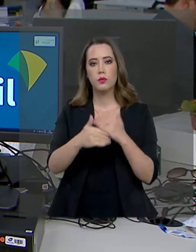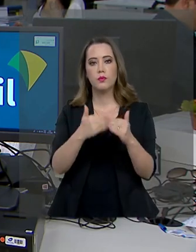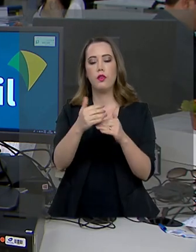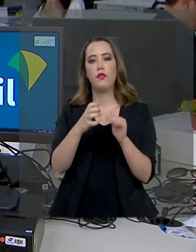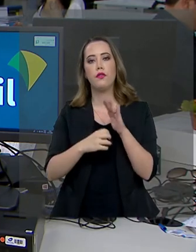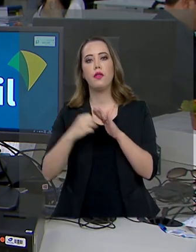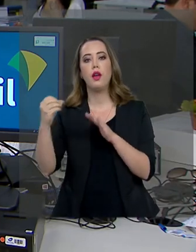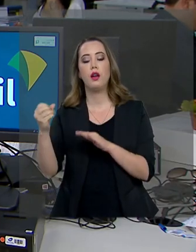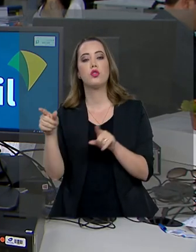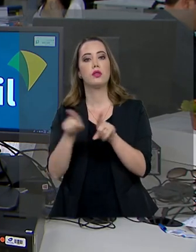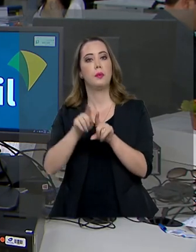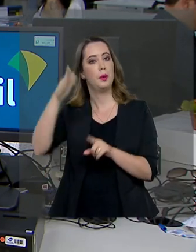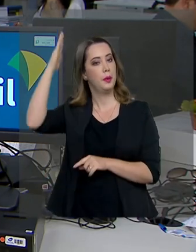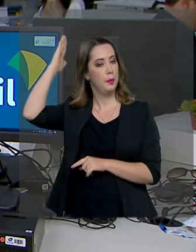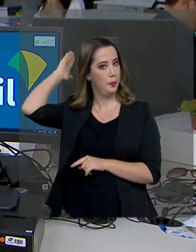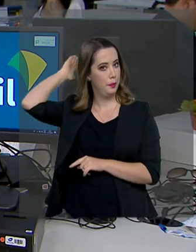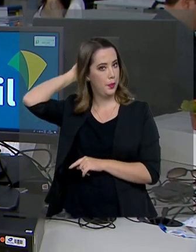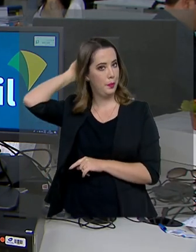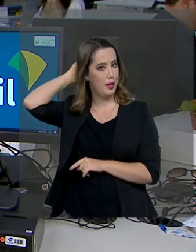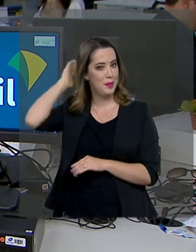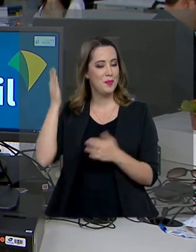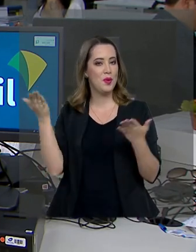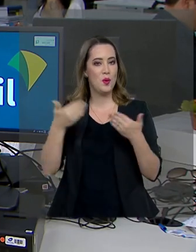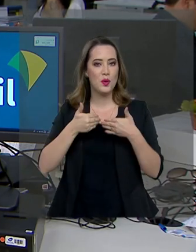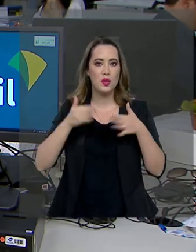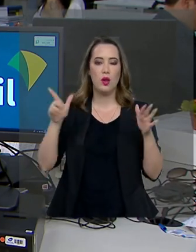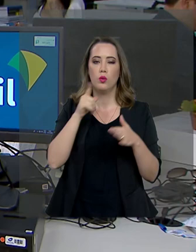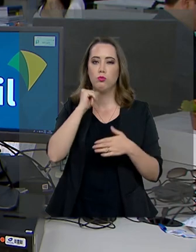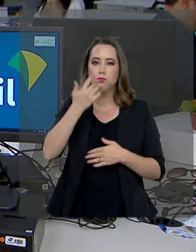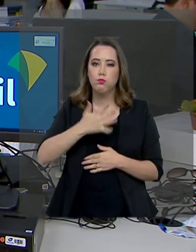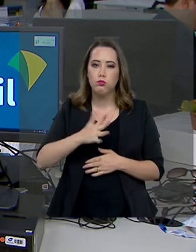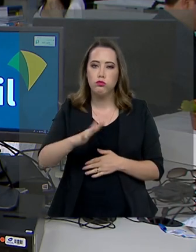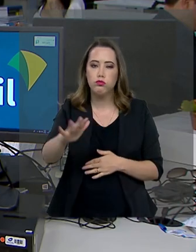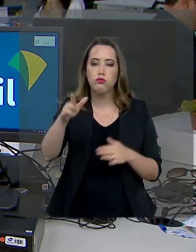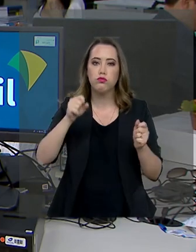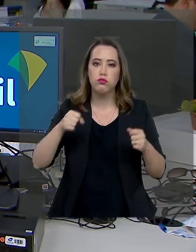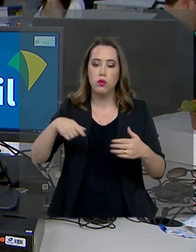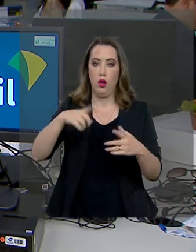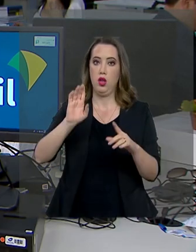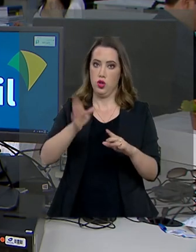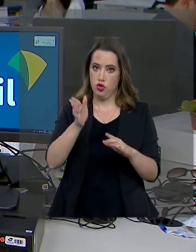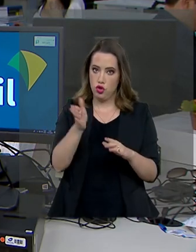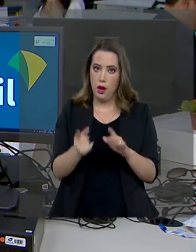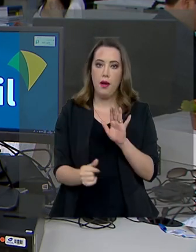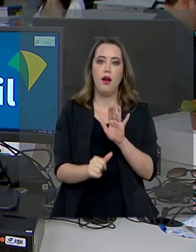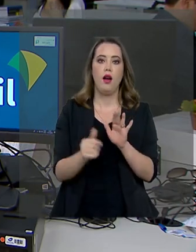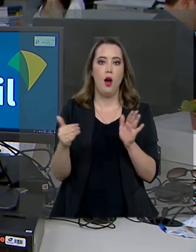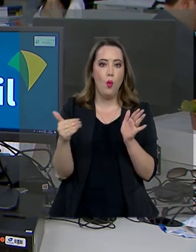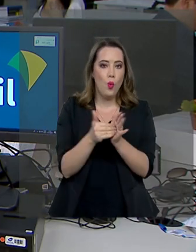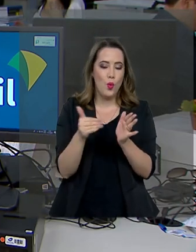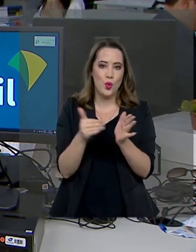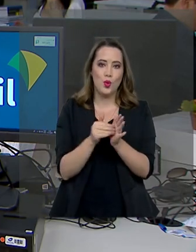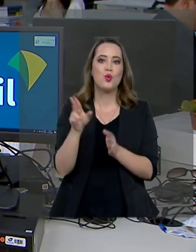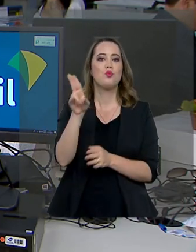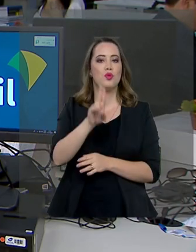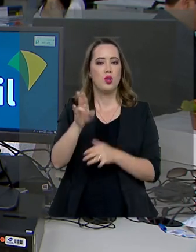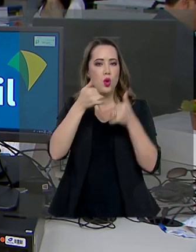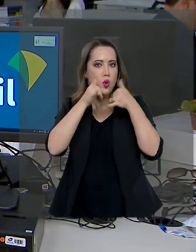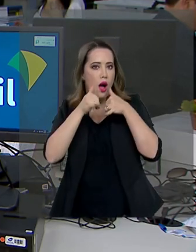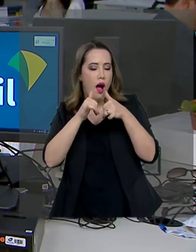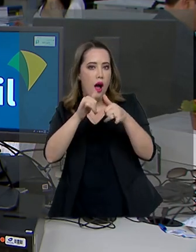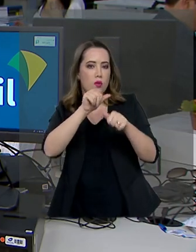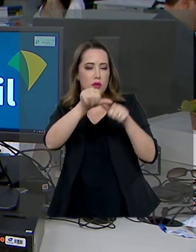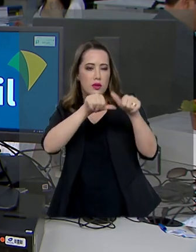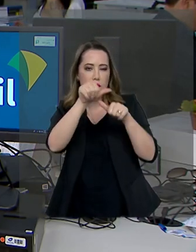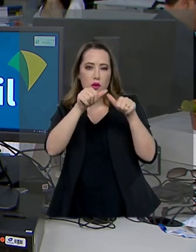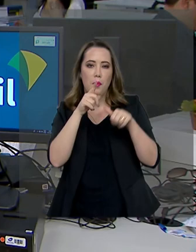segue para o Pará, onde inaugura hoje a usina de Belo Monte. Com a última turbina já em funcionamento, a maior hidrelétrica 100%